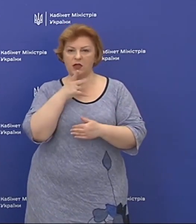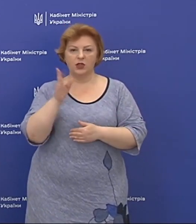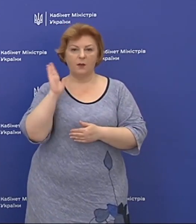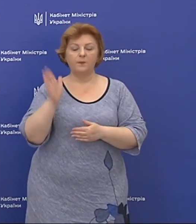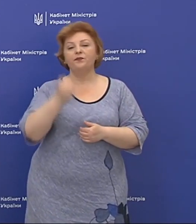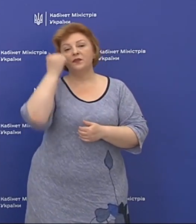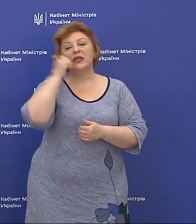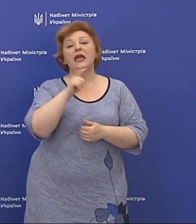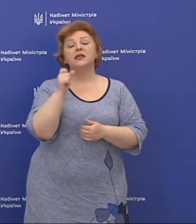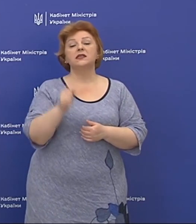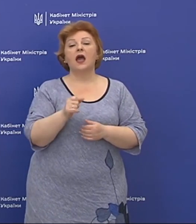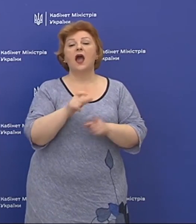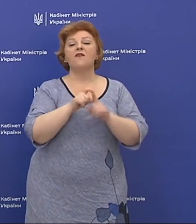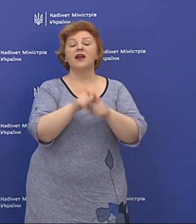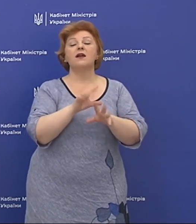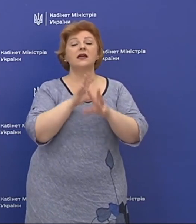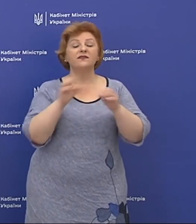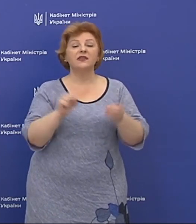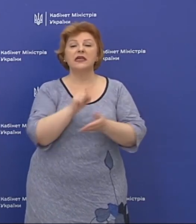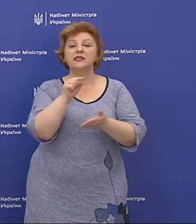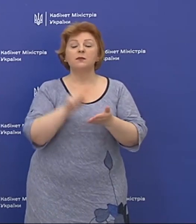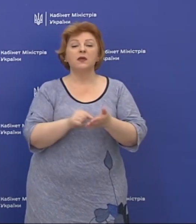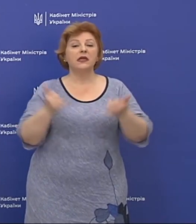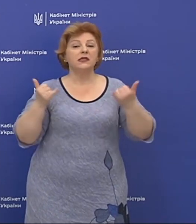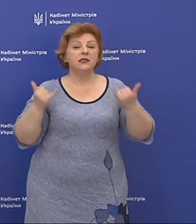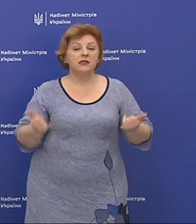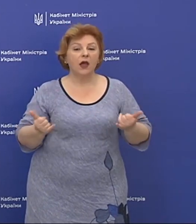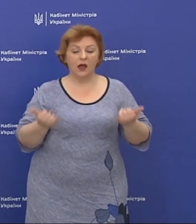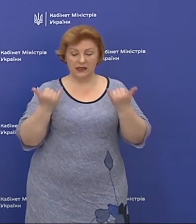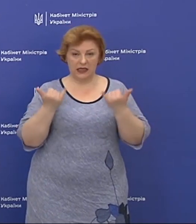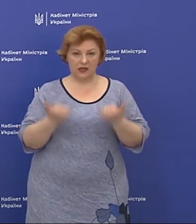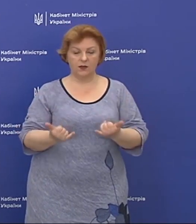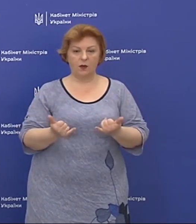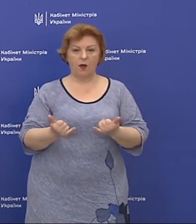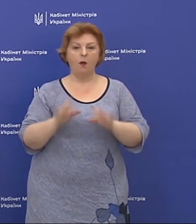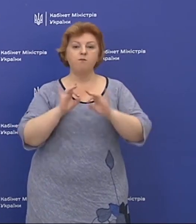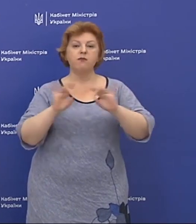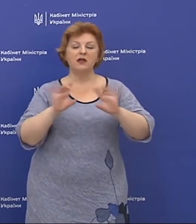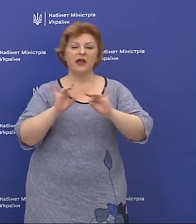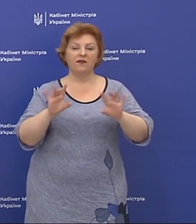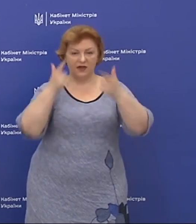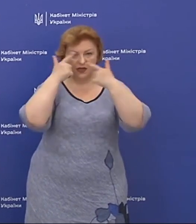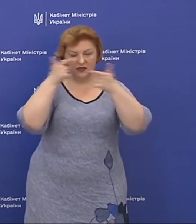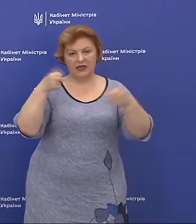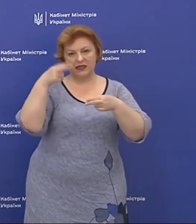Дякуємо за ваші відповіді. Це всі запитання на сьогодні, і на цьому брифінг завершено.